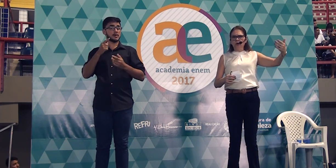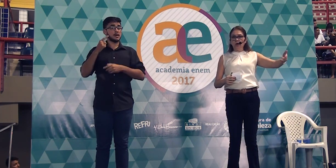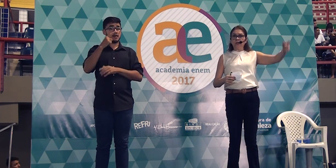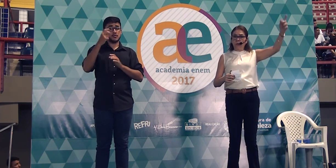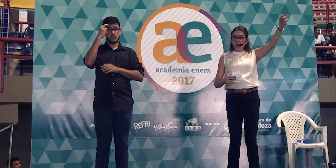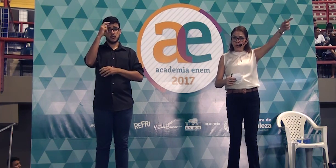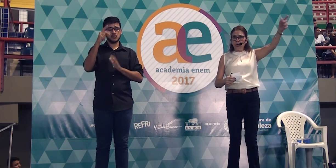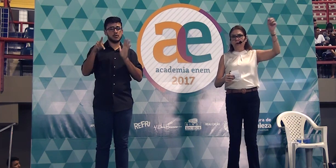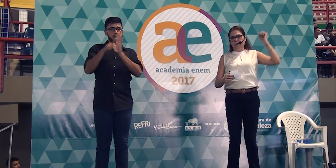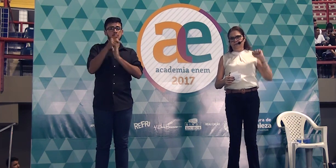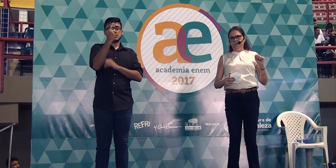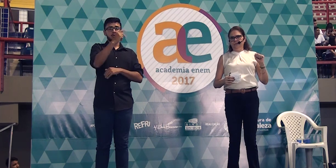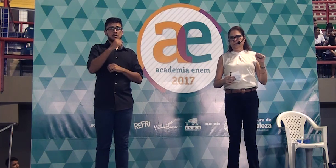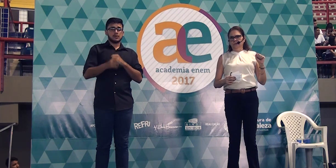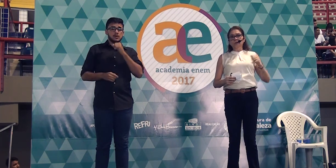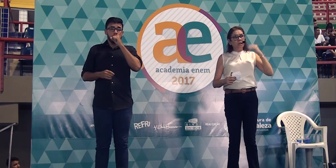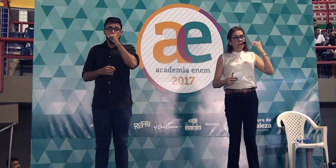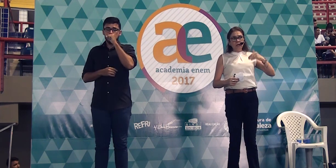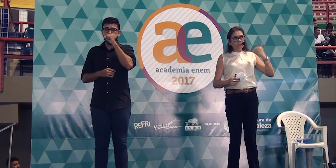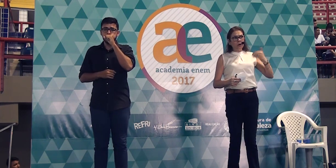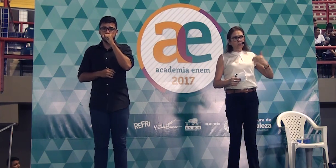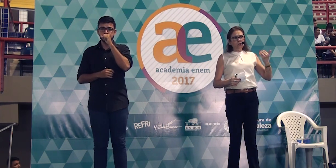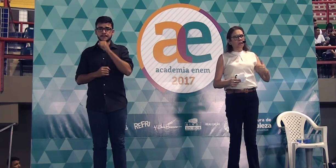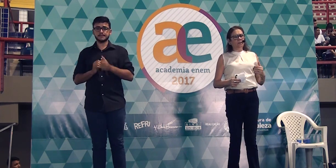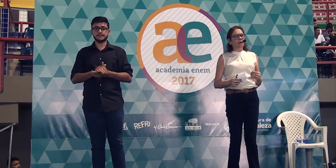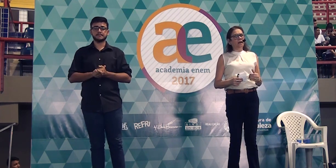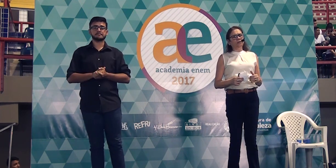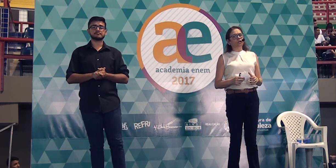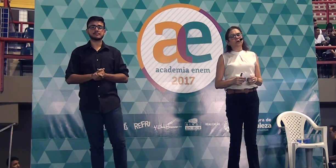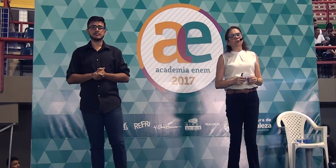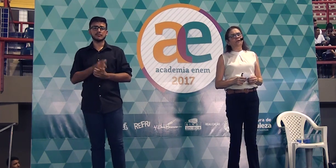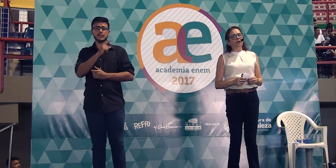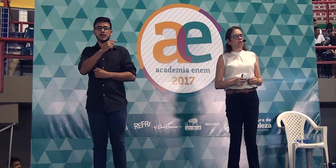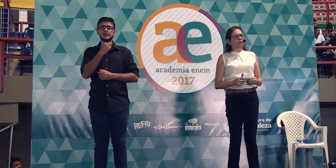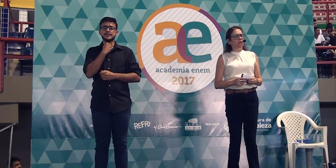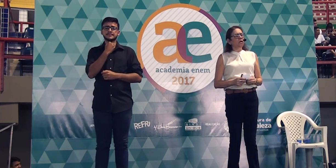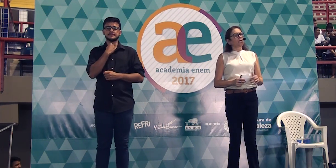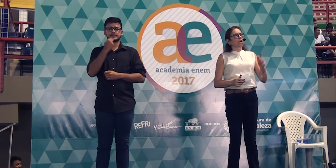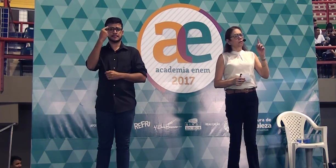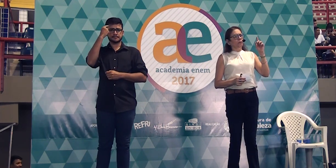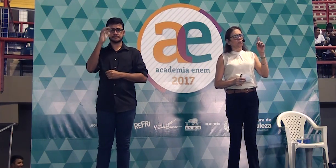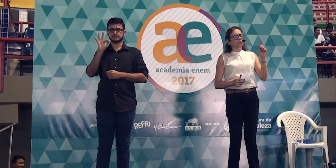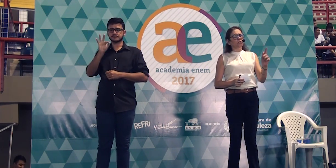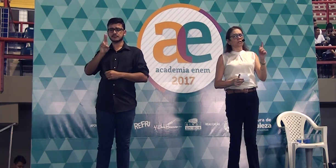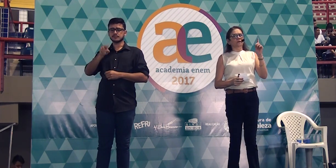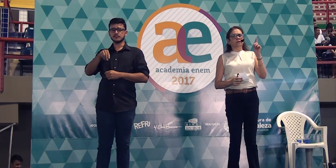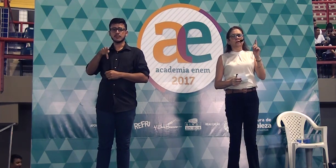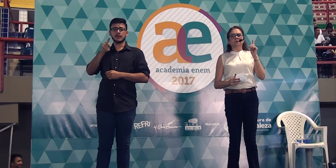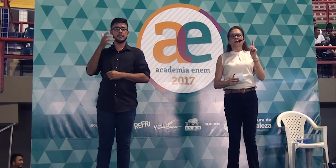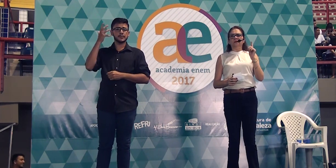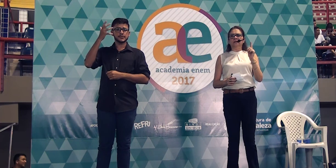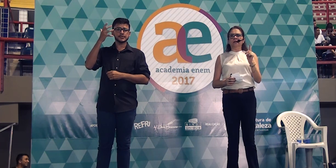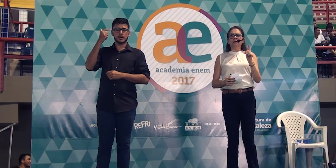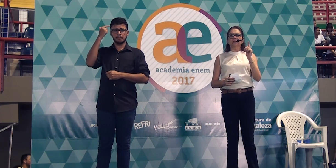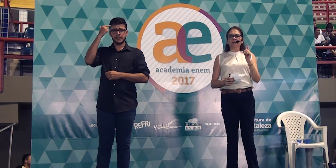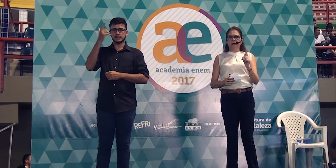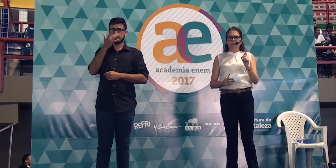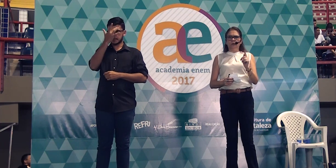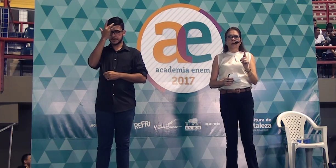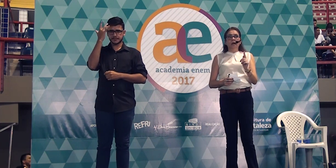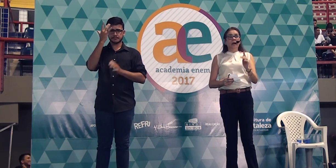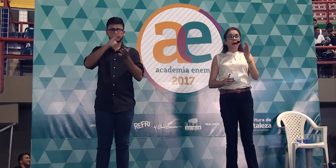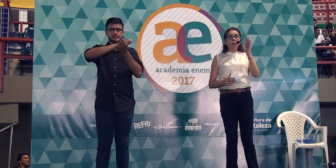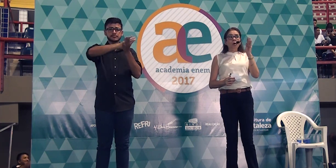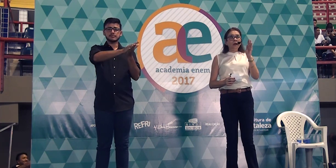curta e gosta, cultura. Ninguém pode incriminar a história do funk e é importante que vocês vão fazer, nem